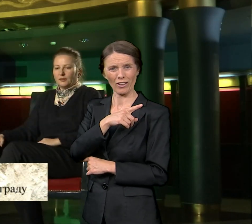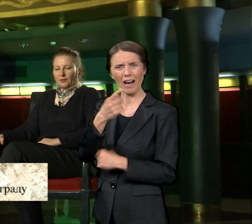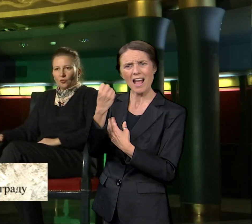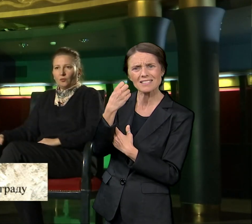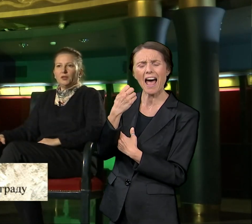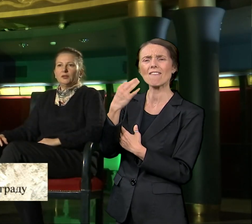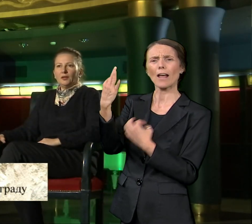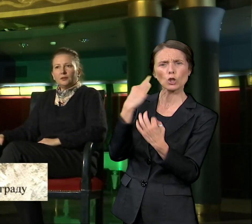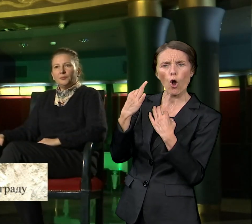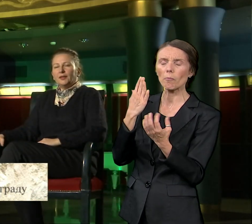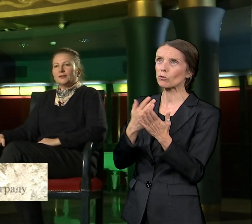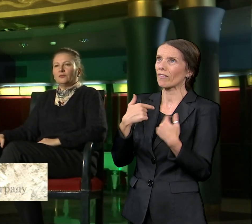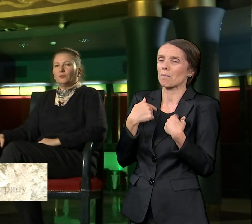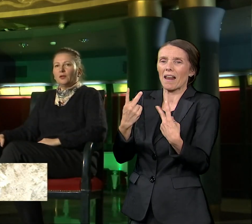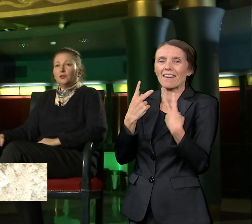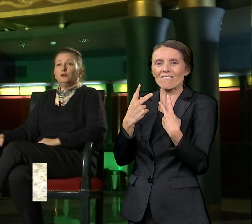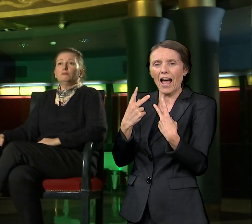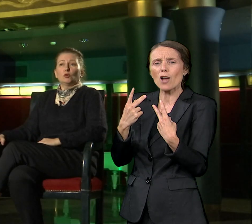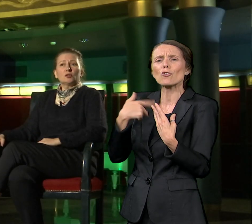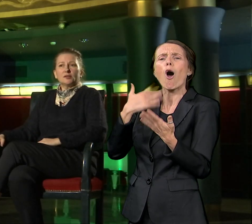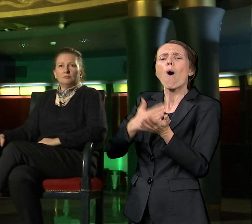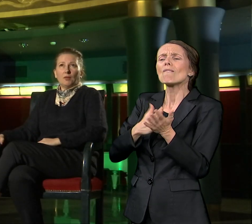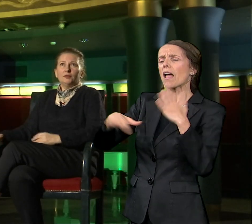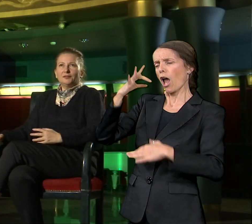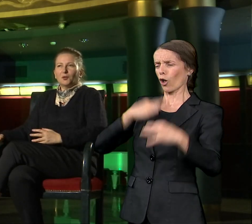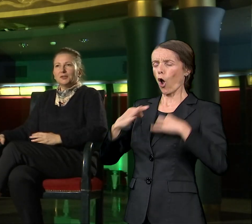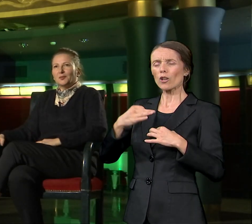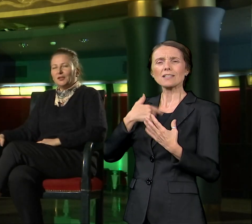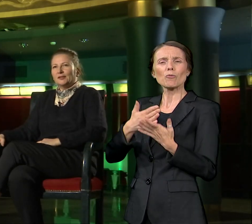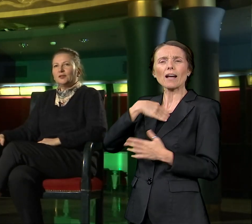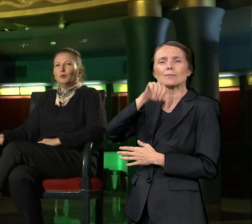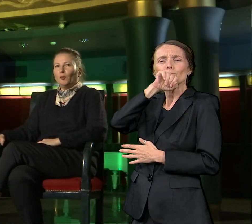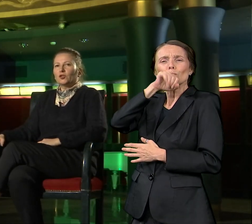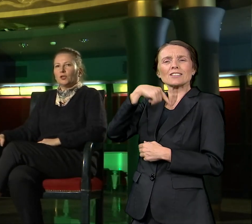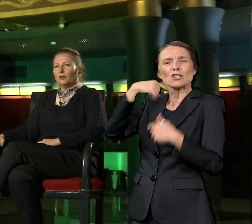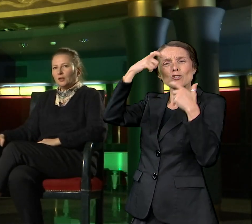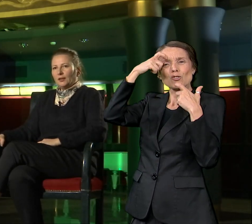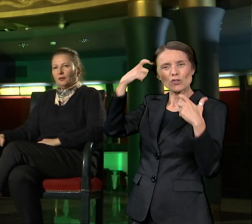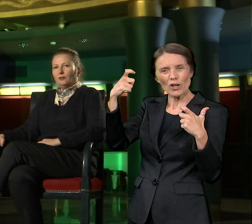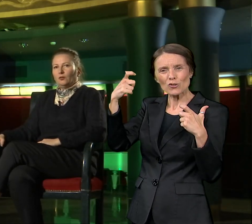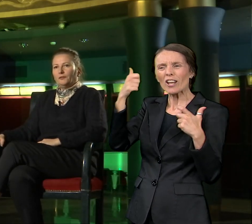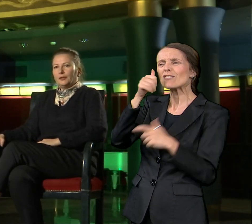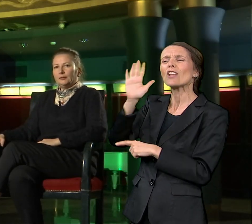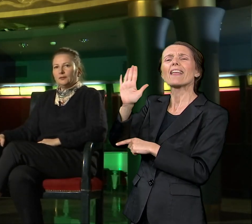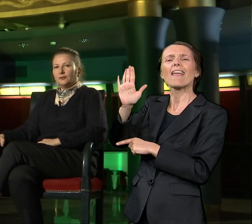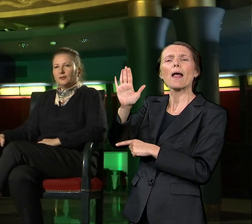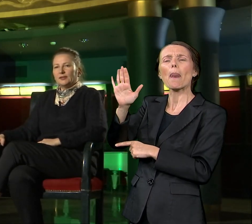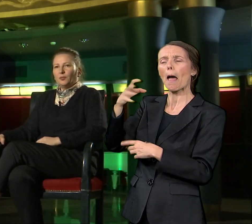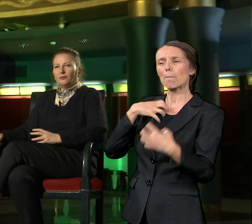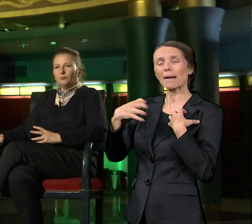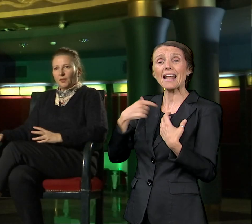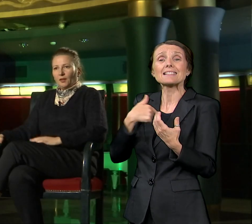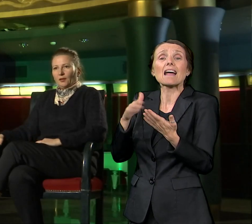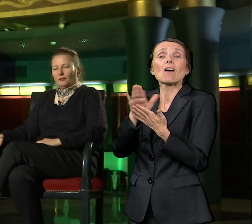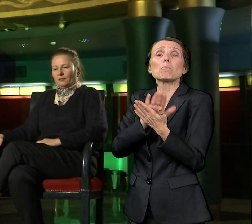sa njom i na njenim predstavama i možda sam ajde tako da se prisetim i počela da